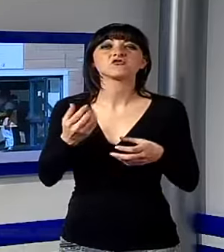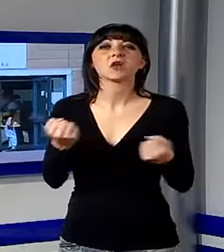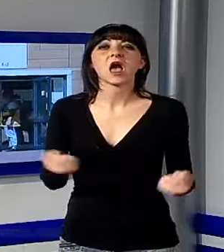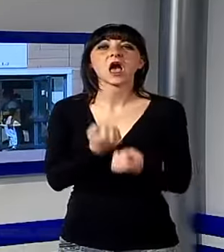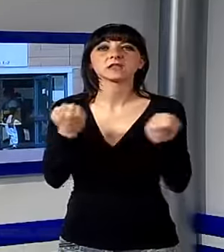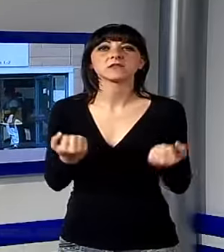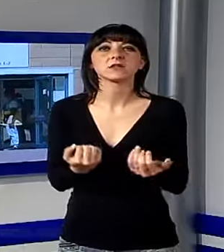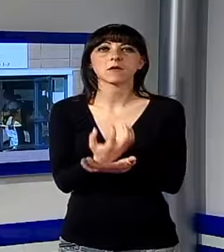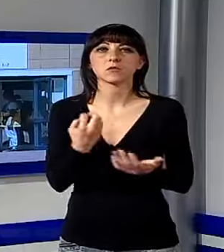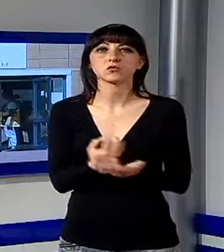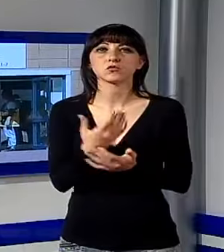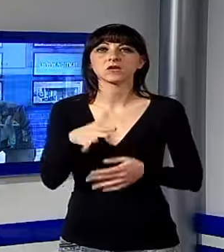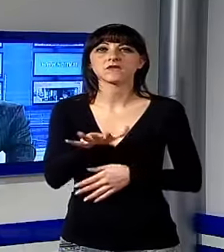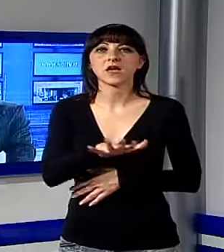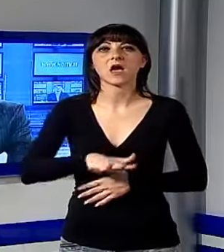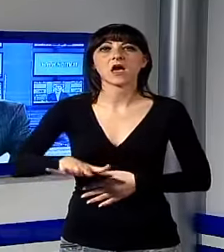produttive della Versilia.